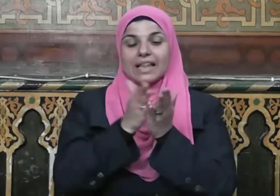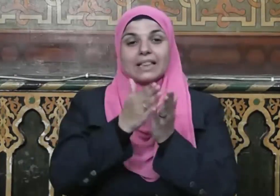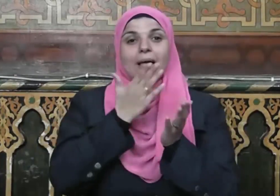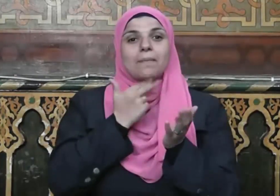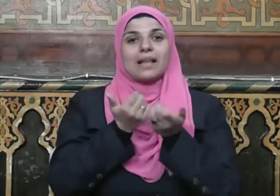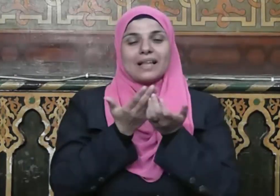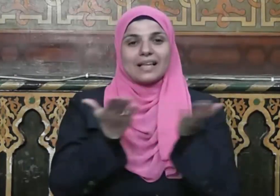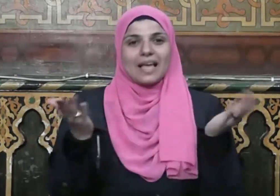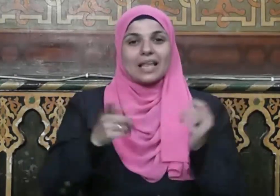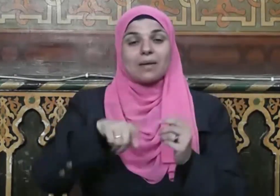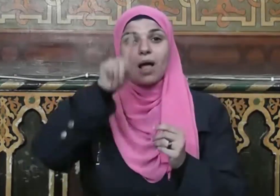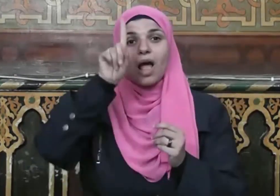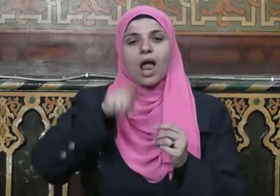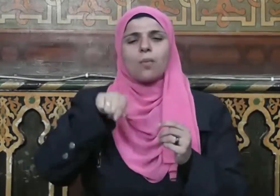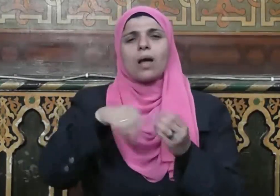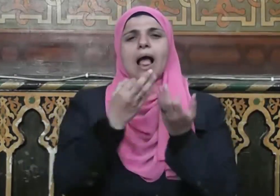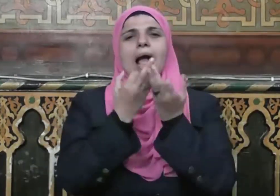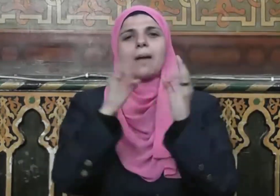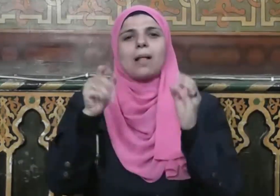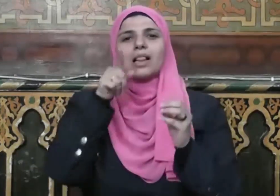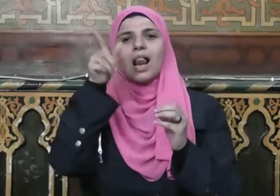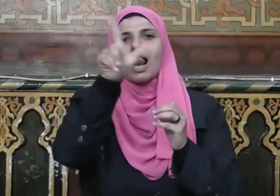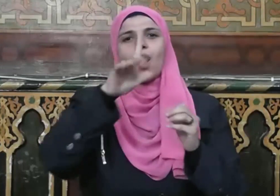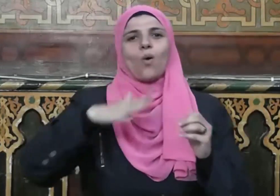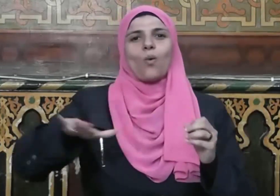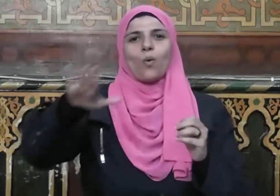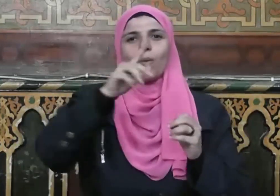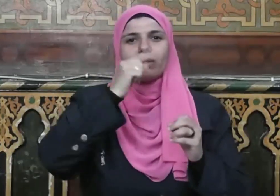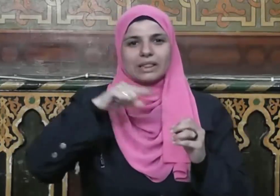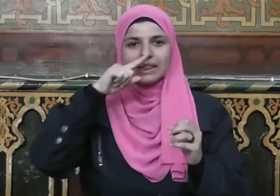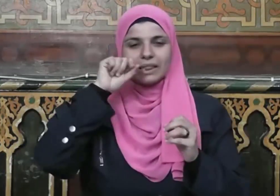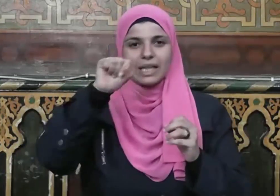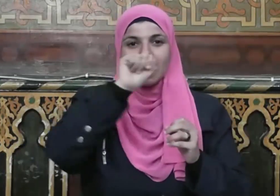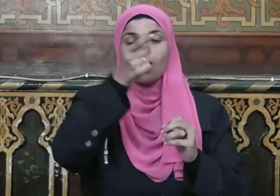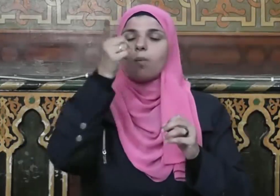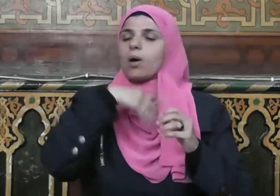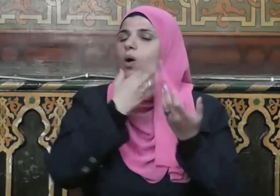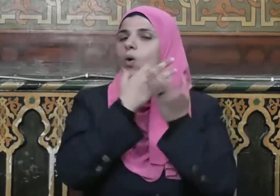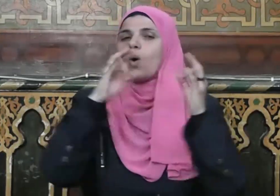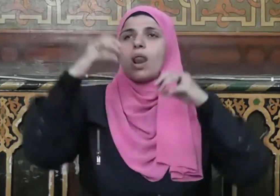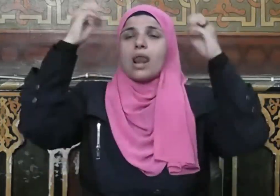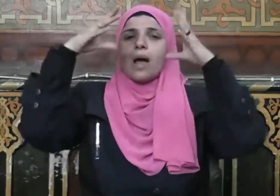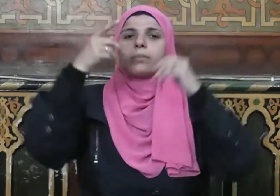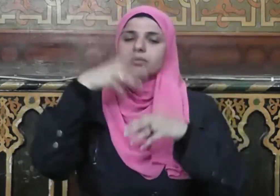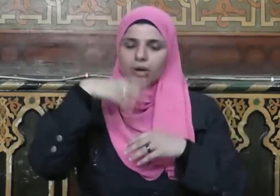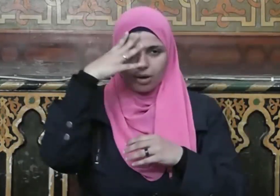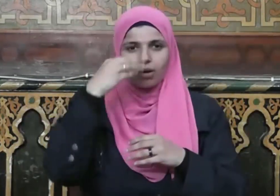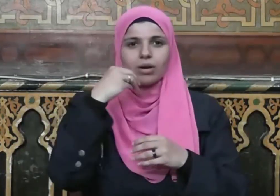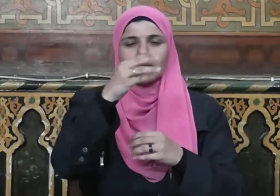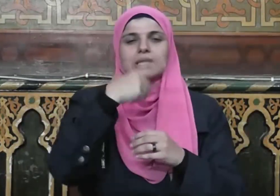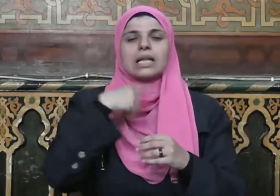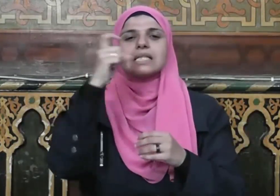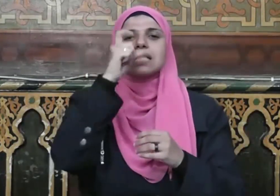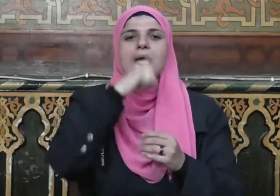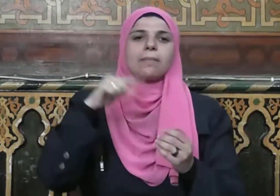كتابه الكريم اليوم أكملت لكم دينكم وأتممت عليكم نعمتي ورضيت لكم